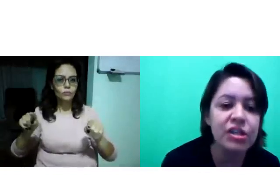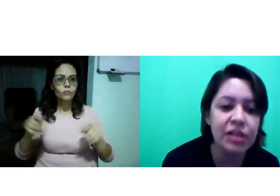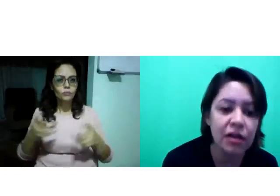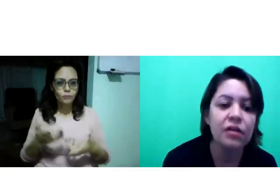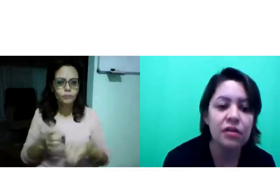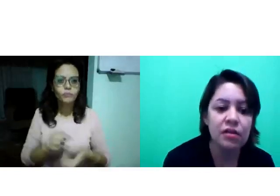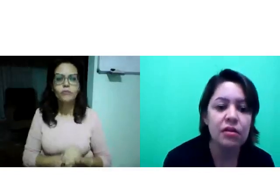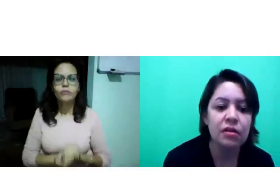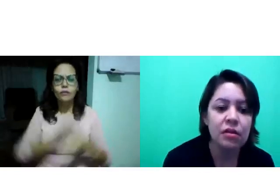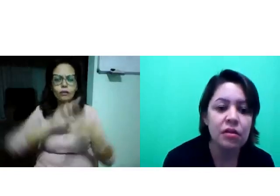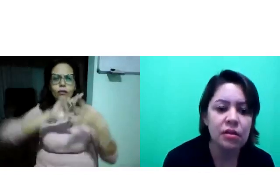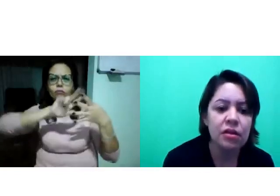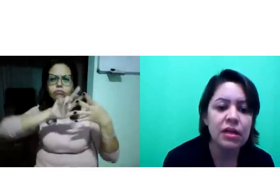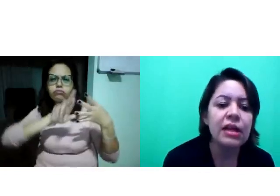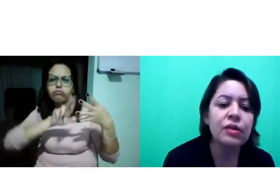linguística.